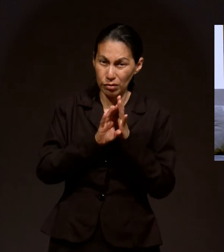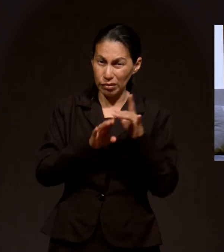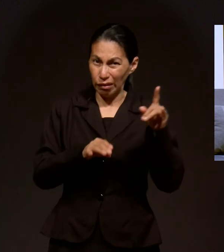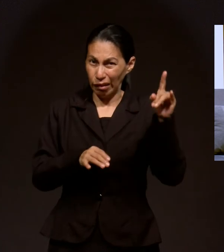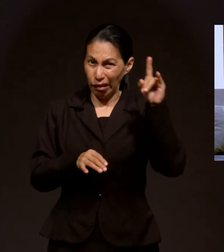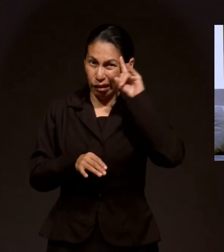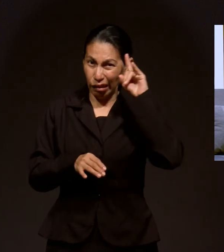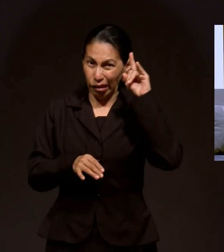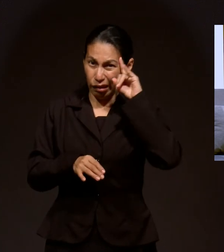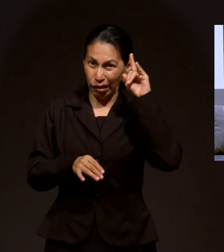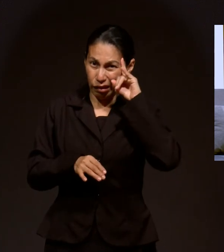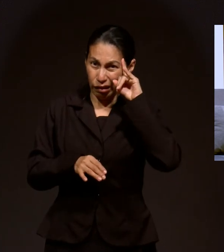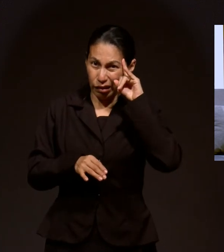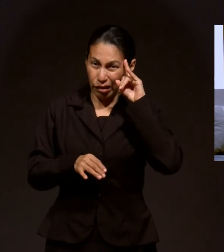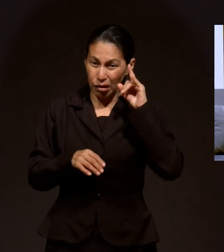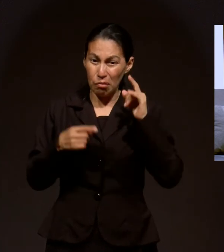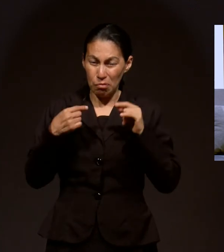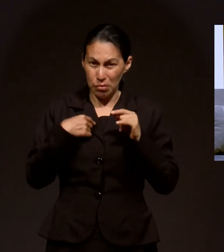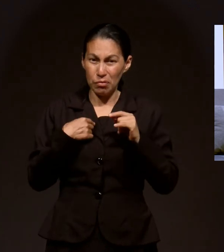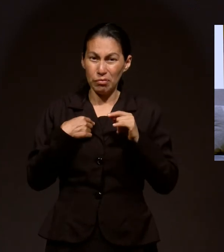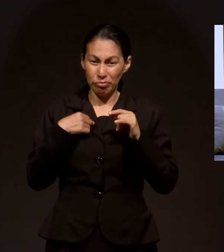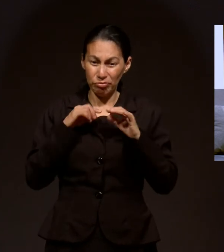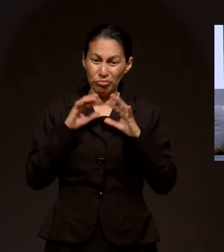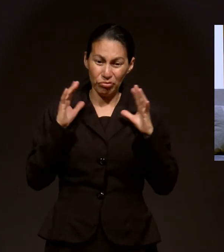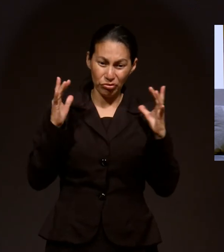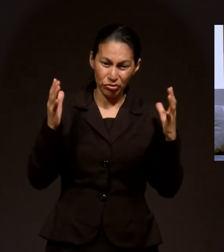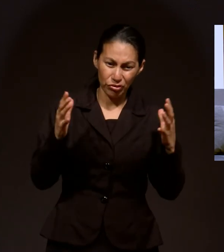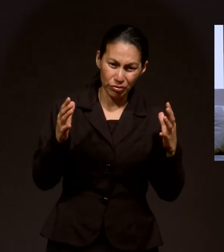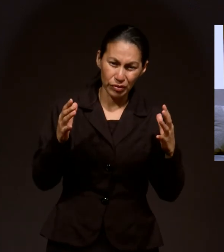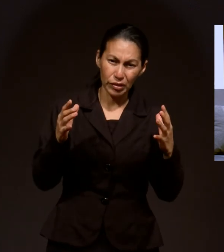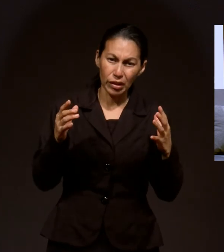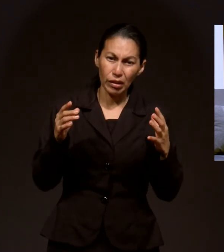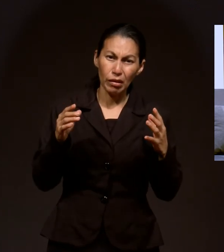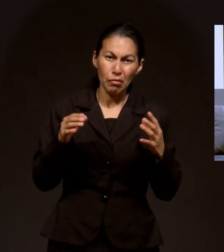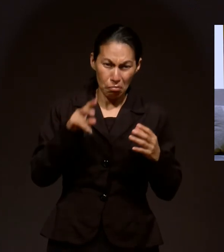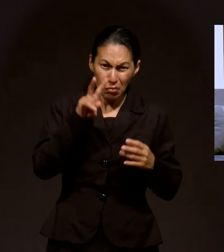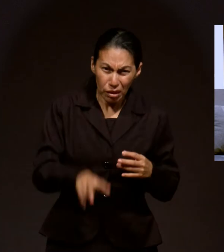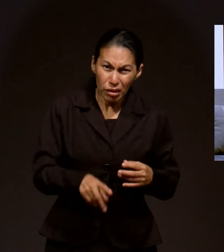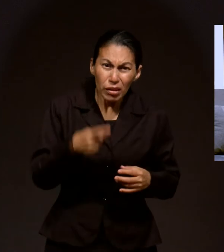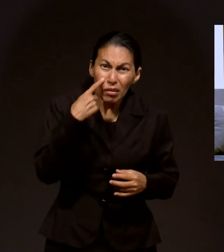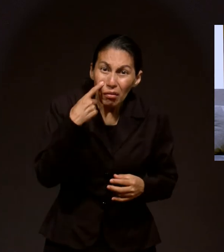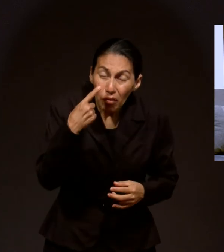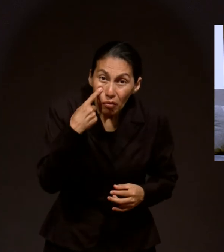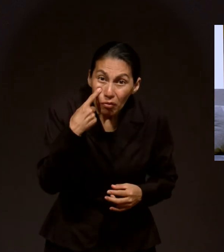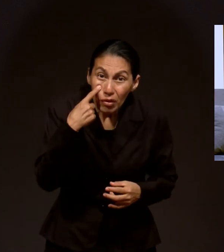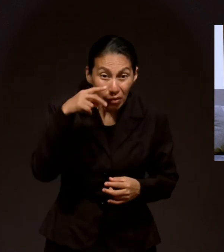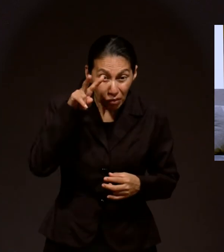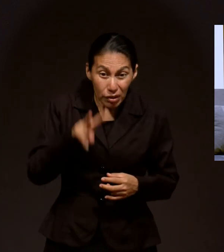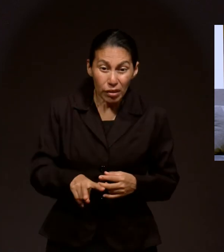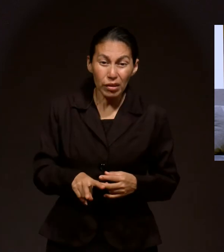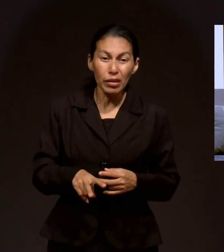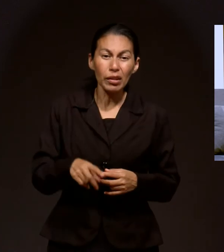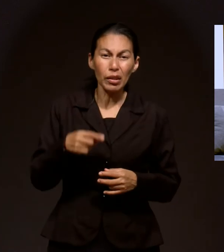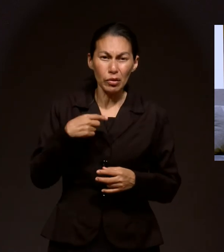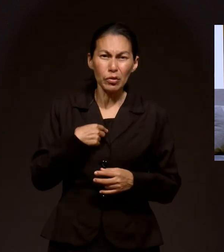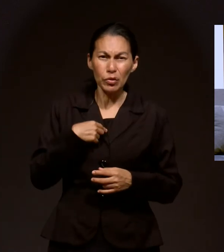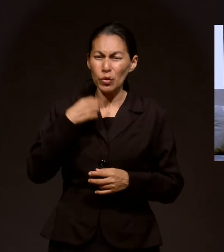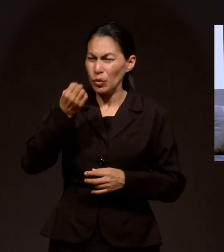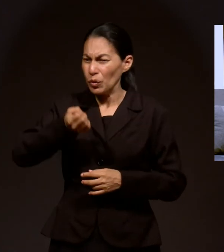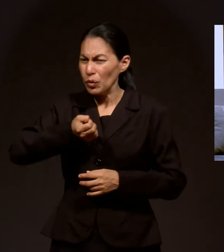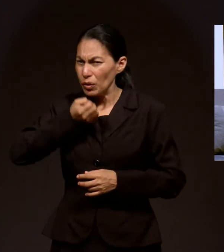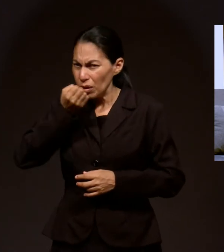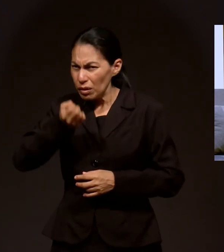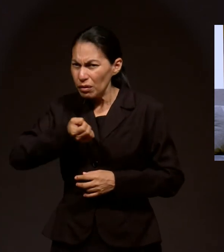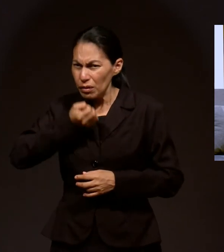sobrenatural con el enemigo físicamente, intentó mantenerme en sus brazos. Entonces, esa experiencia de oración,